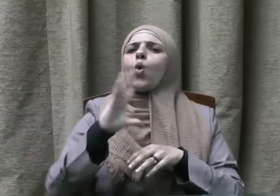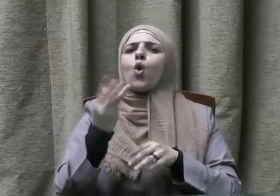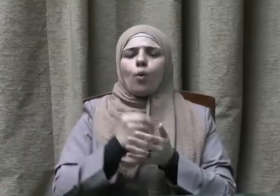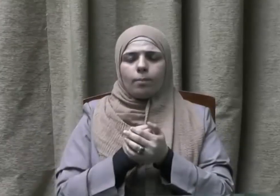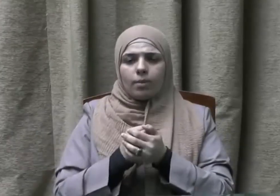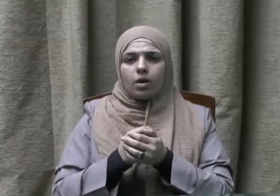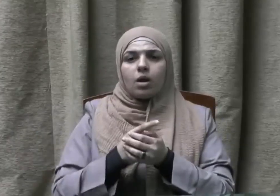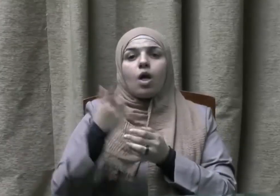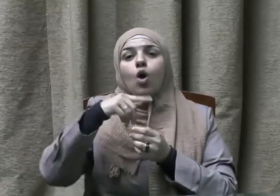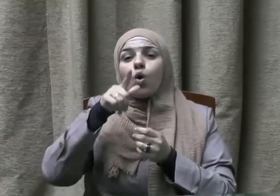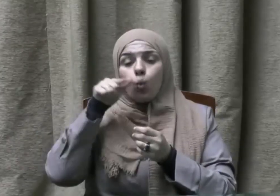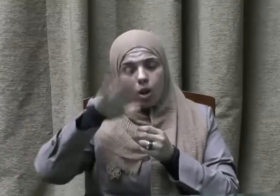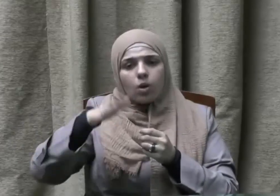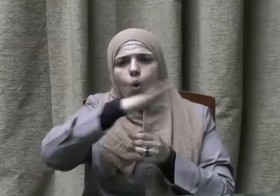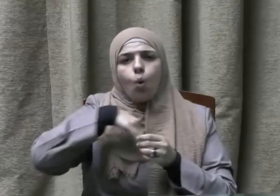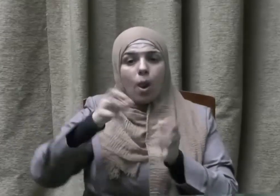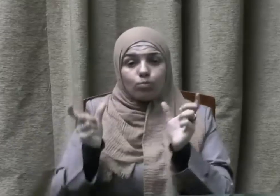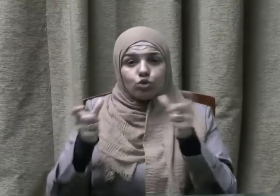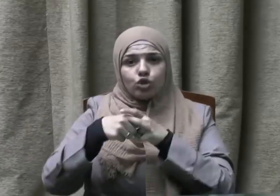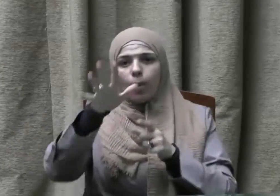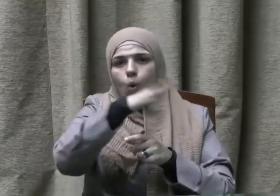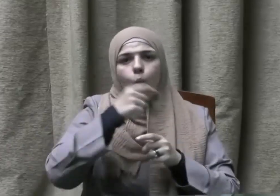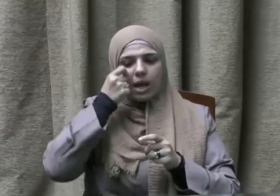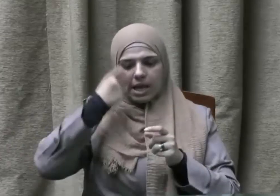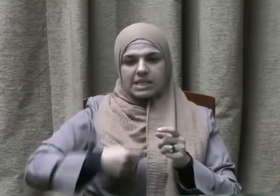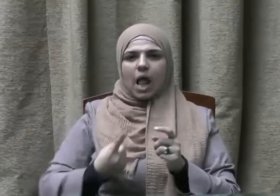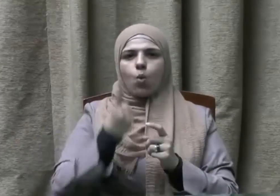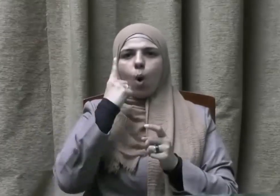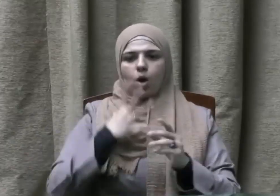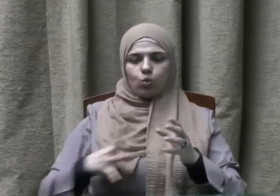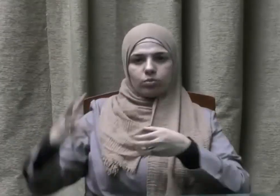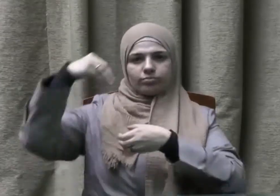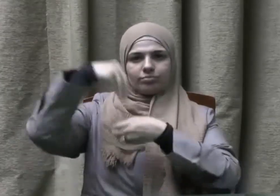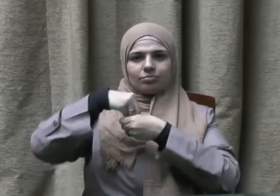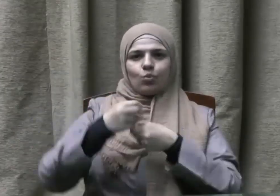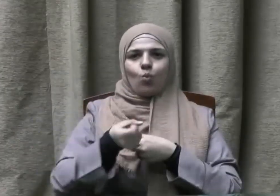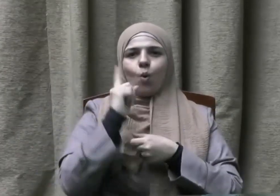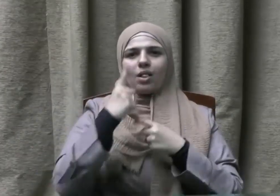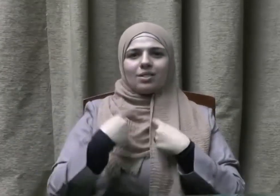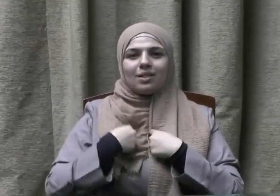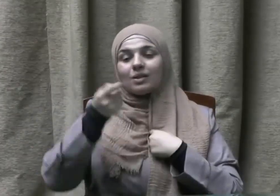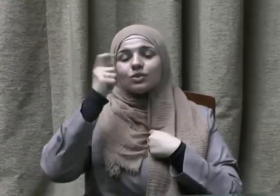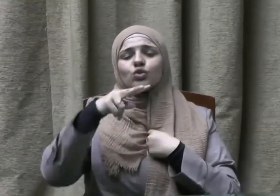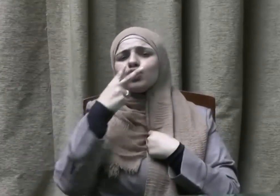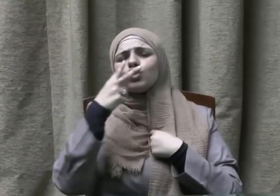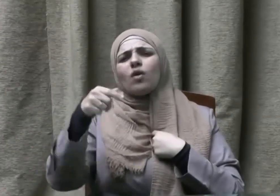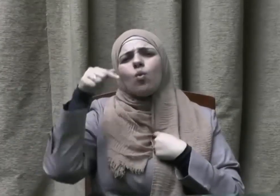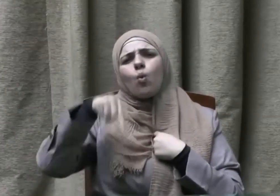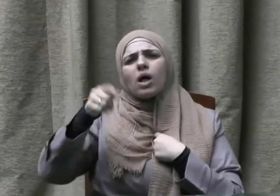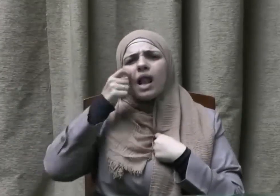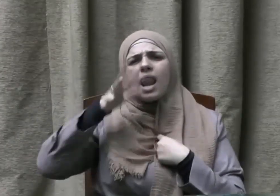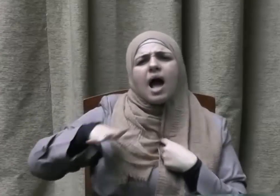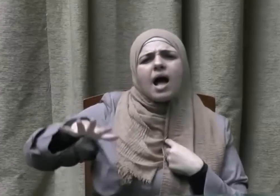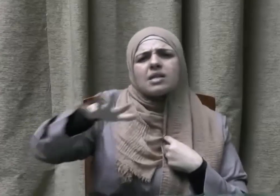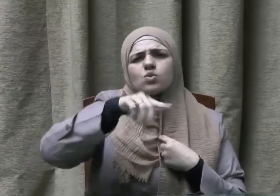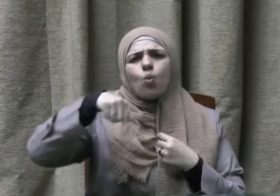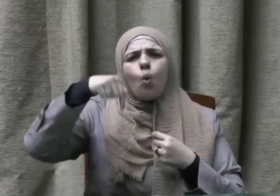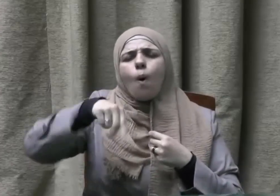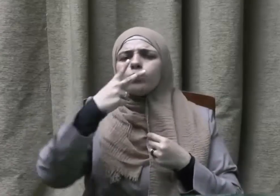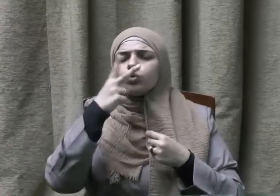الذي لا يجد دواءه والأرامل واليتام والضعفاء ومن لا عائل لهم وقضاء مصالح هؤلاء